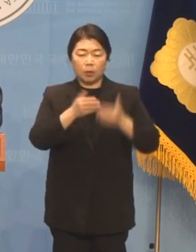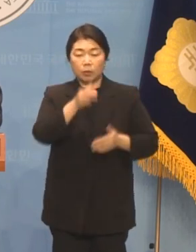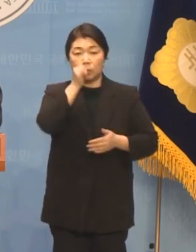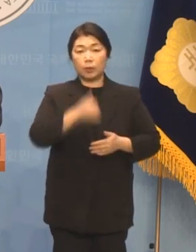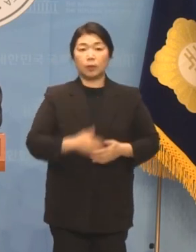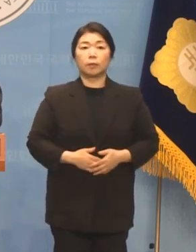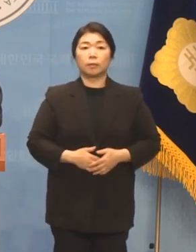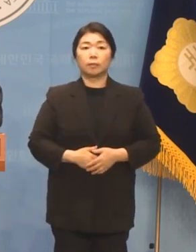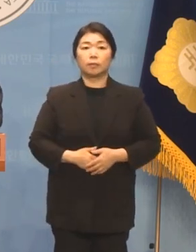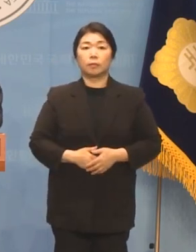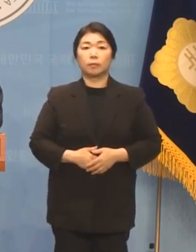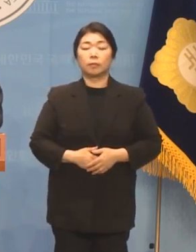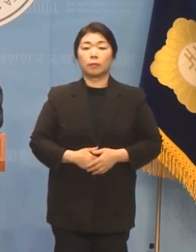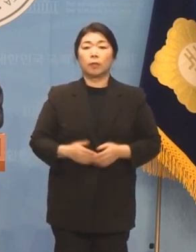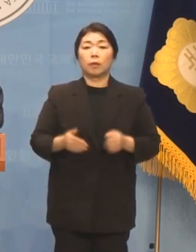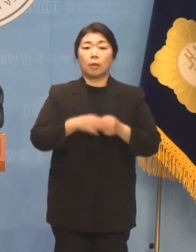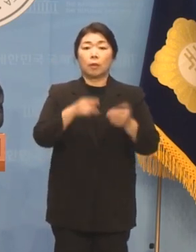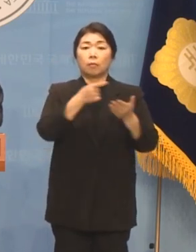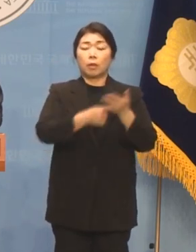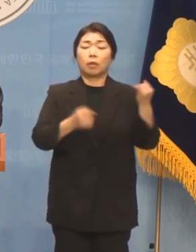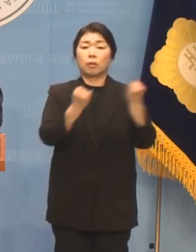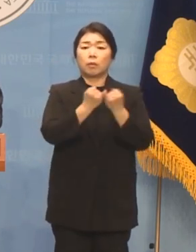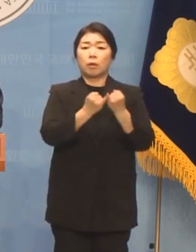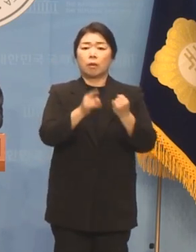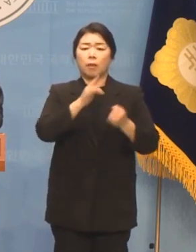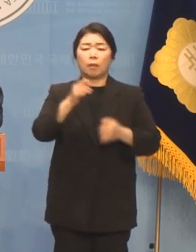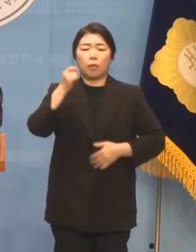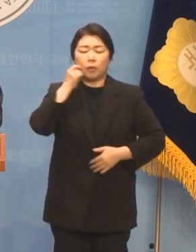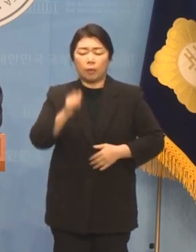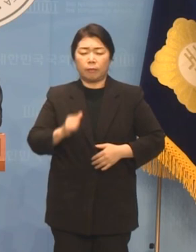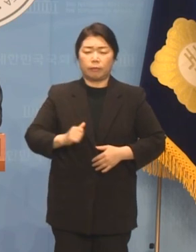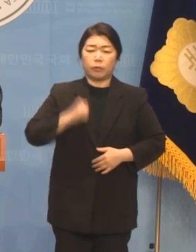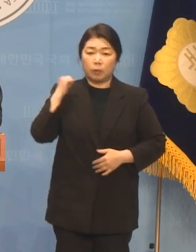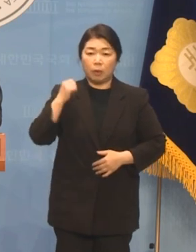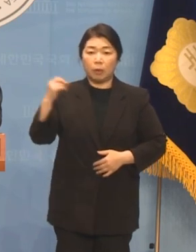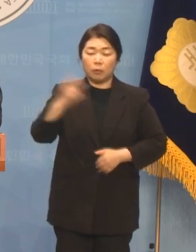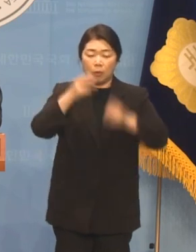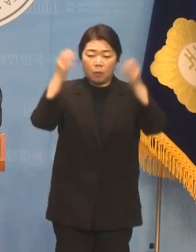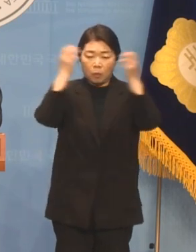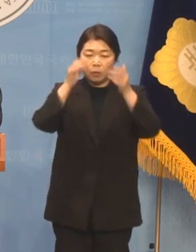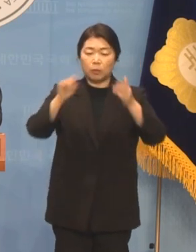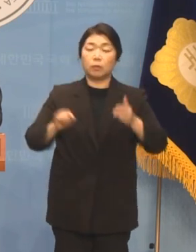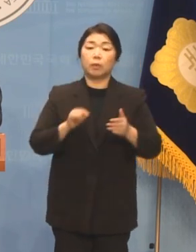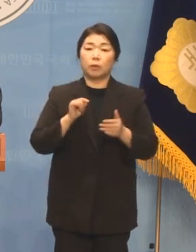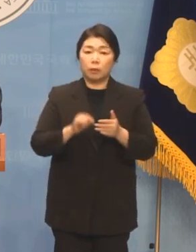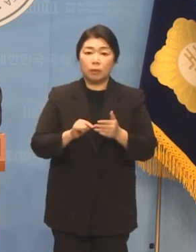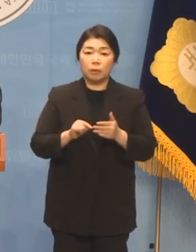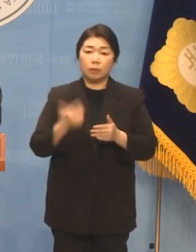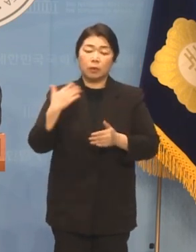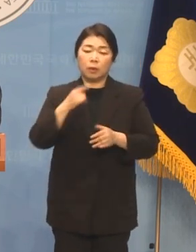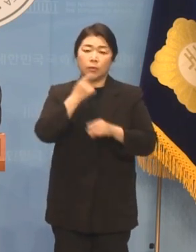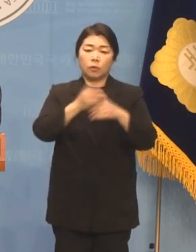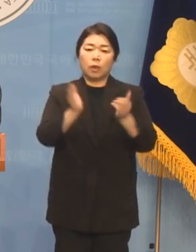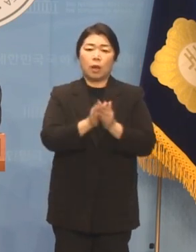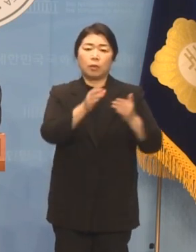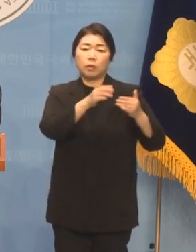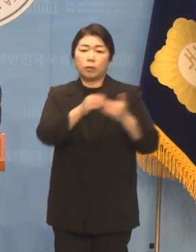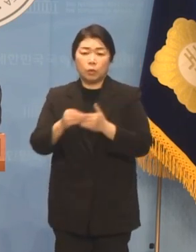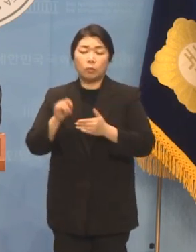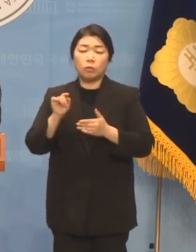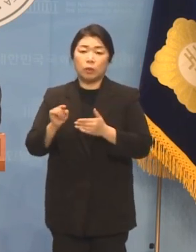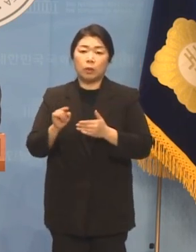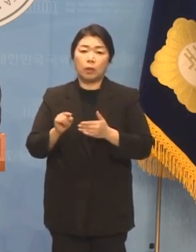있습니다 이에 피해 여성은 말할 수 없는 분노와 고통 속에서 최근 민주당 지도부와